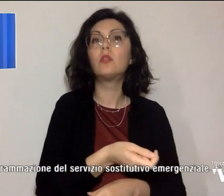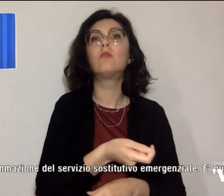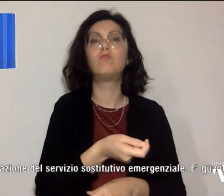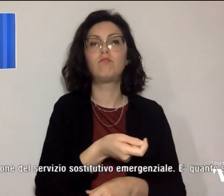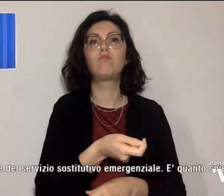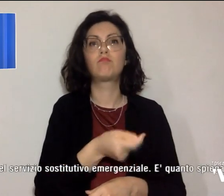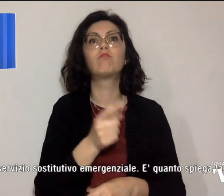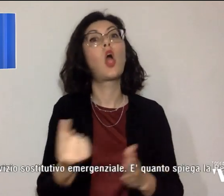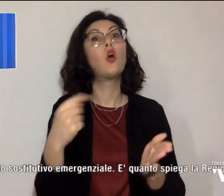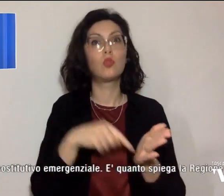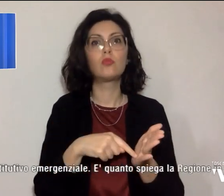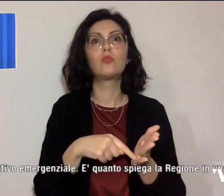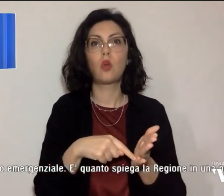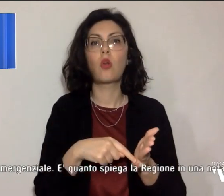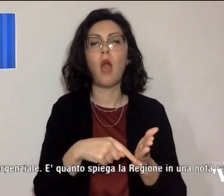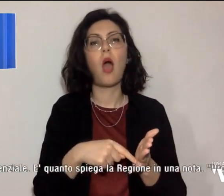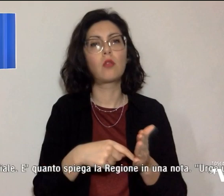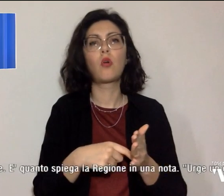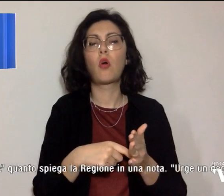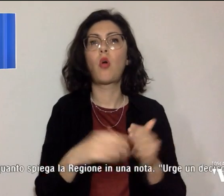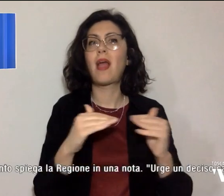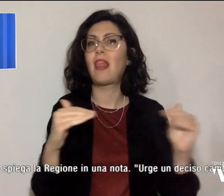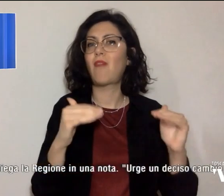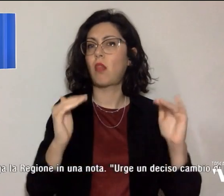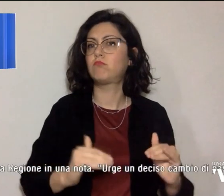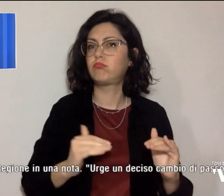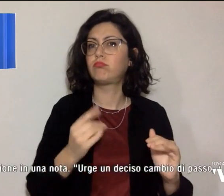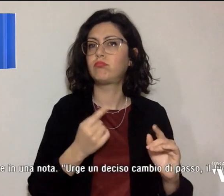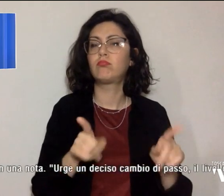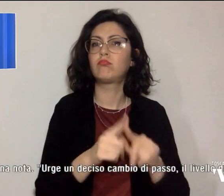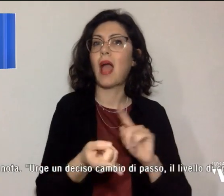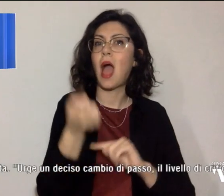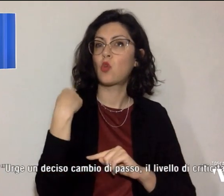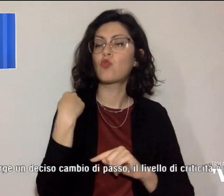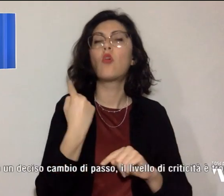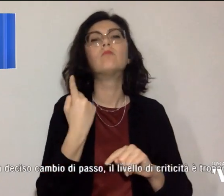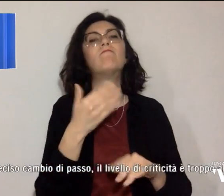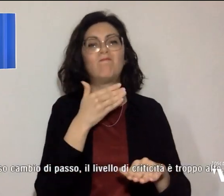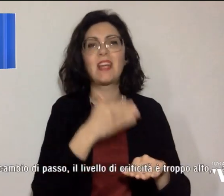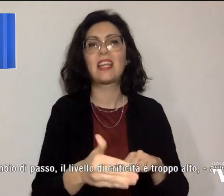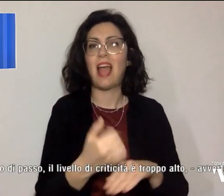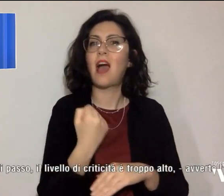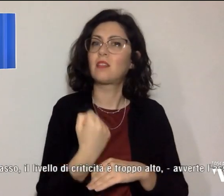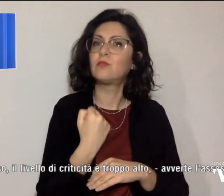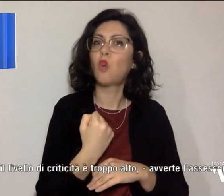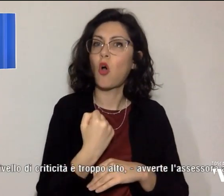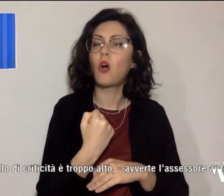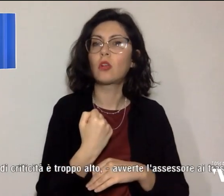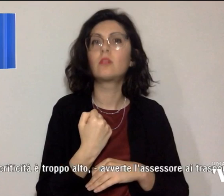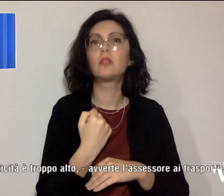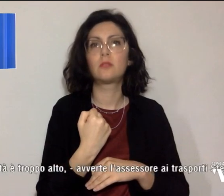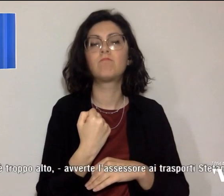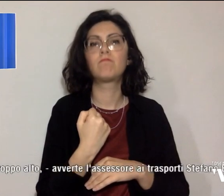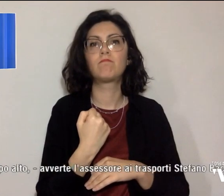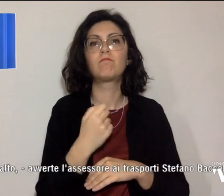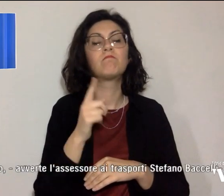tornato ai bassi livelli dello scorso anno con ritardi pesanti, con posizioni decurtate